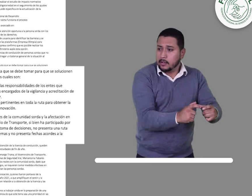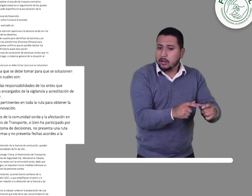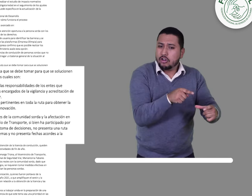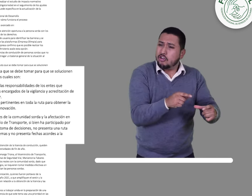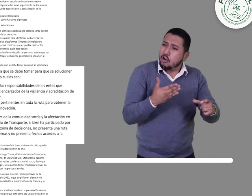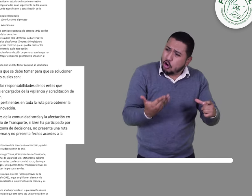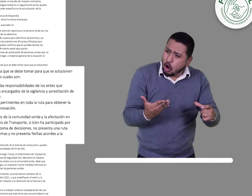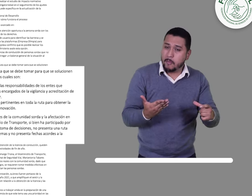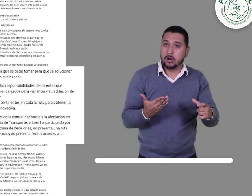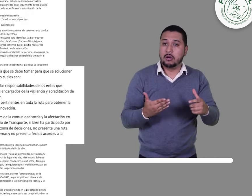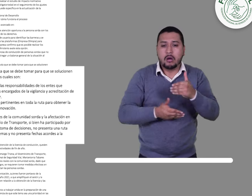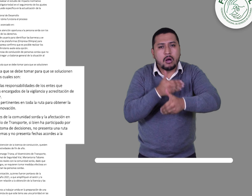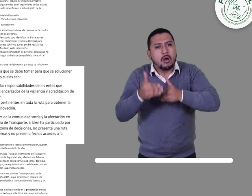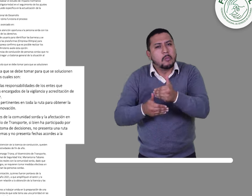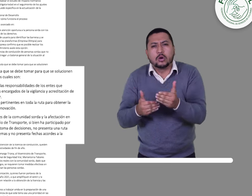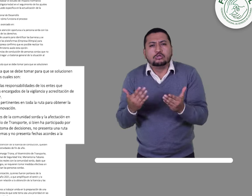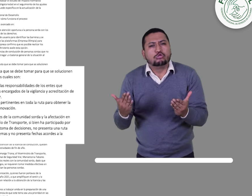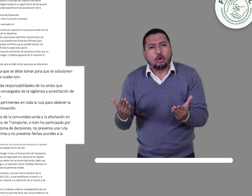¿Cuál es esa ruta?